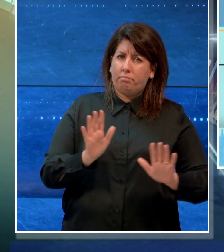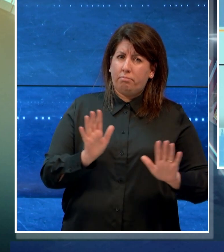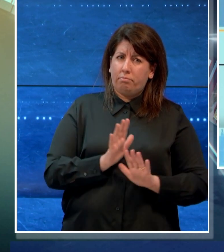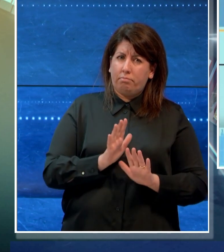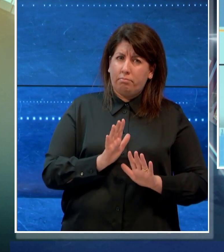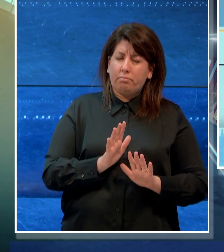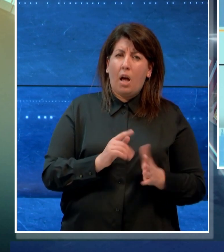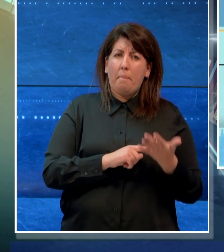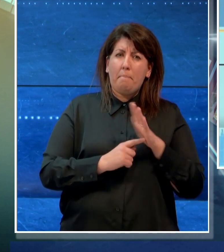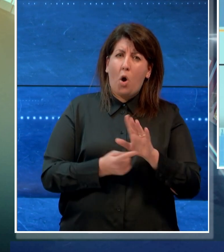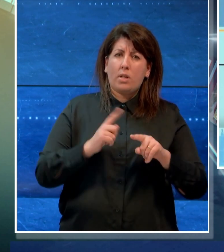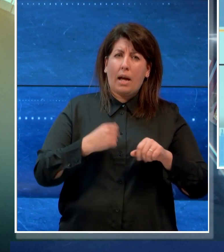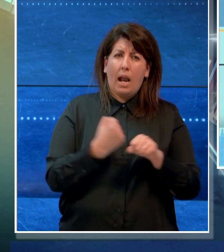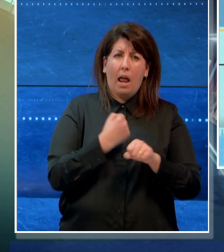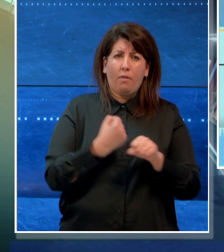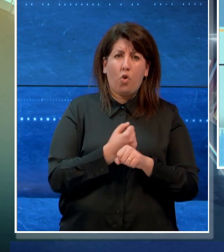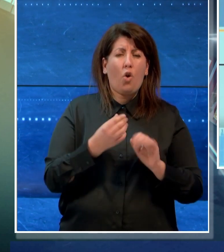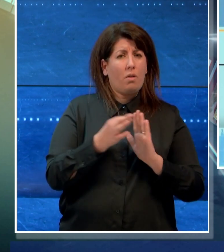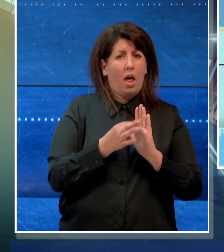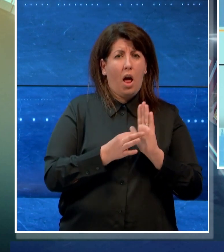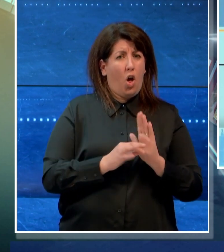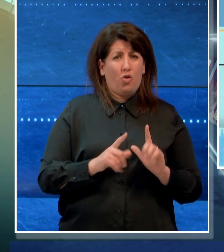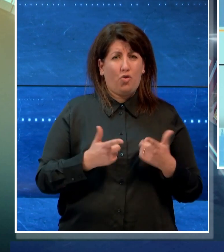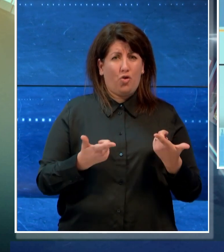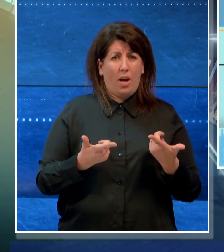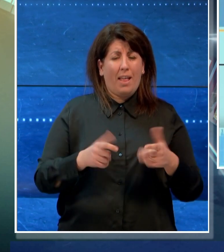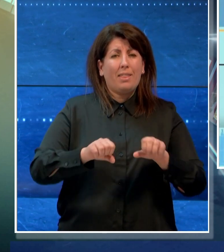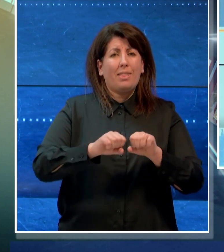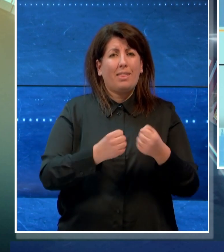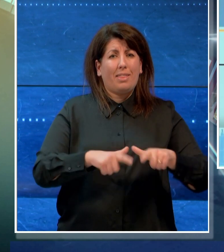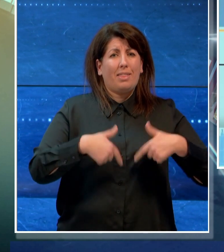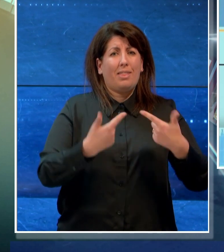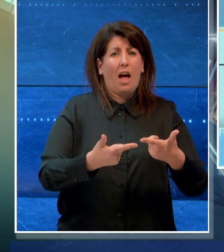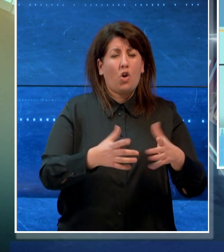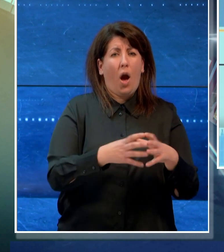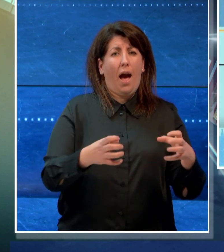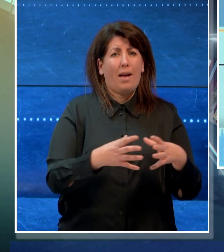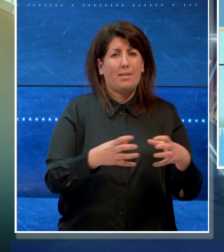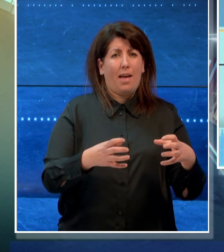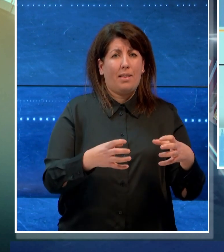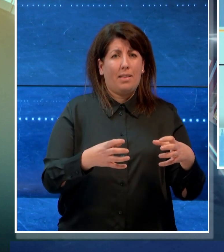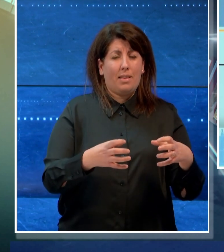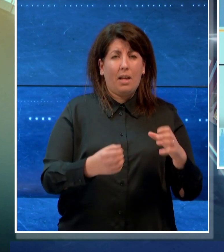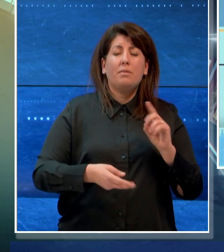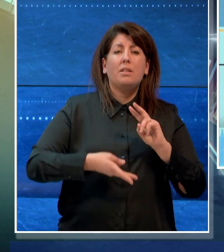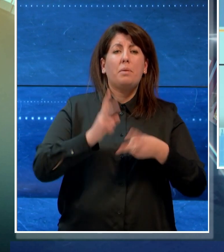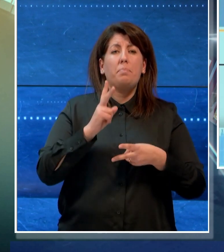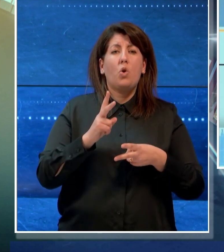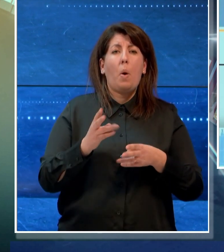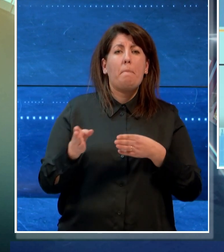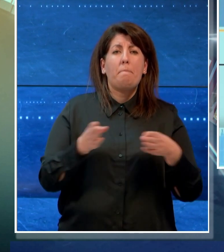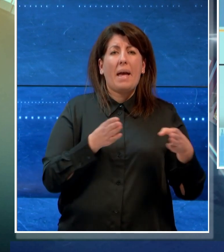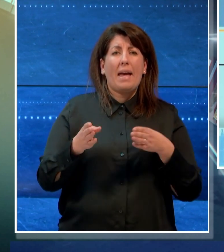irregolare e che danneggia le aziende virtuose, soprattutto nei periodi di